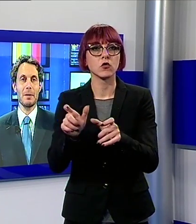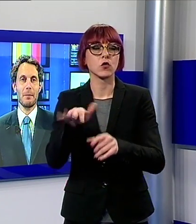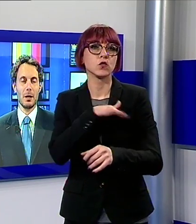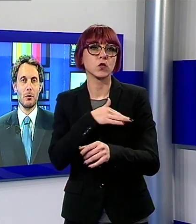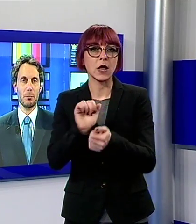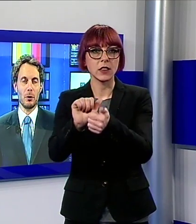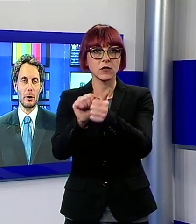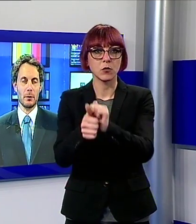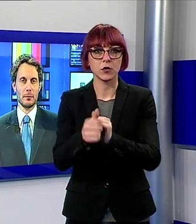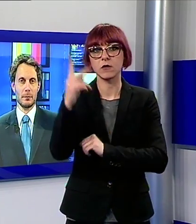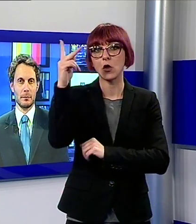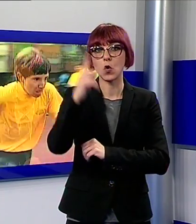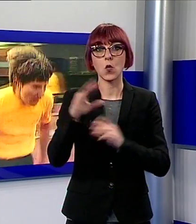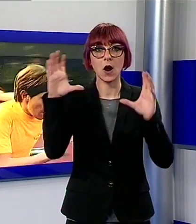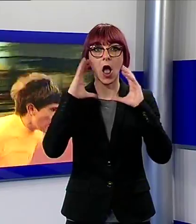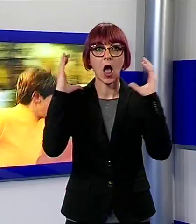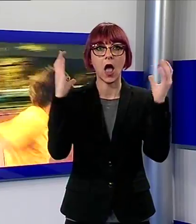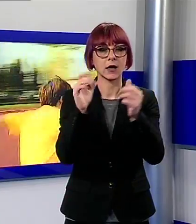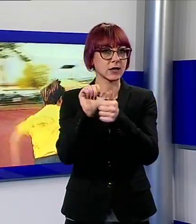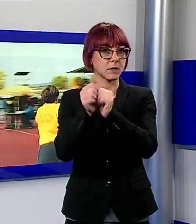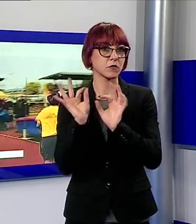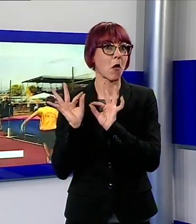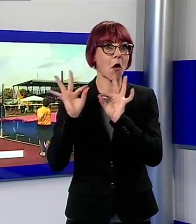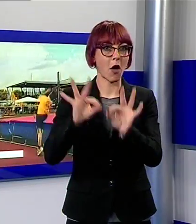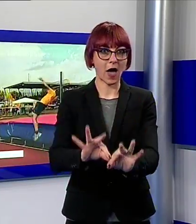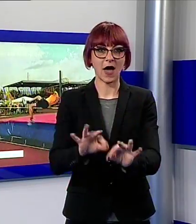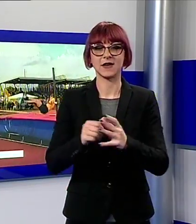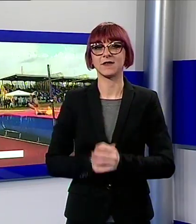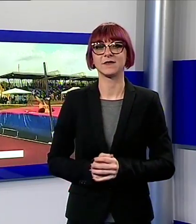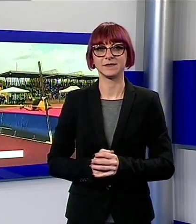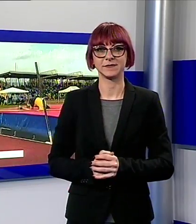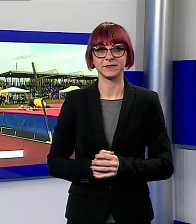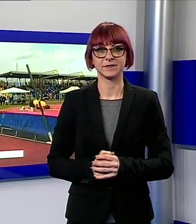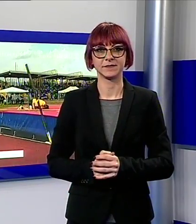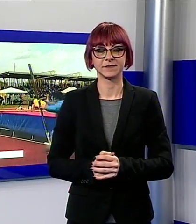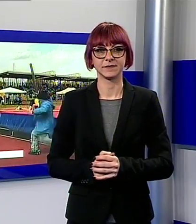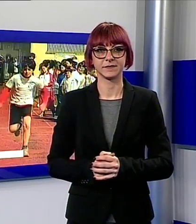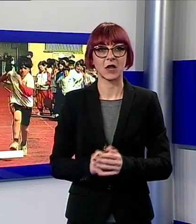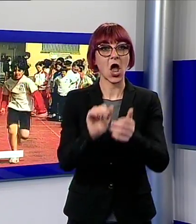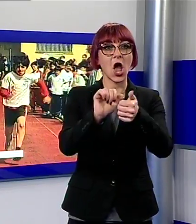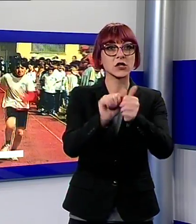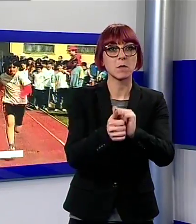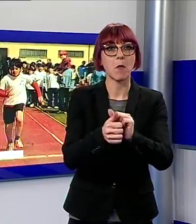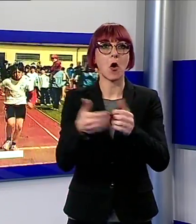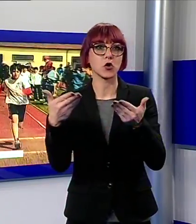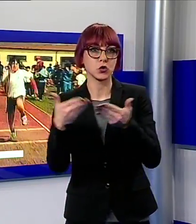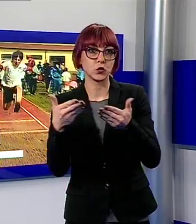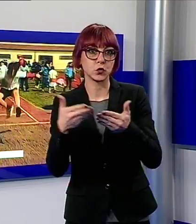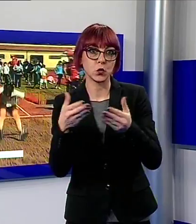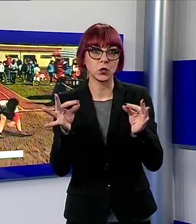dello Sport conciliare l'attività sportiva agonistica con lo studio una missione quasi impossibile per molti giovani